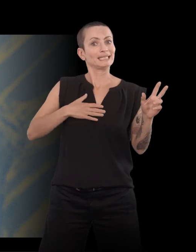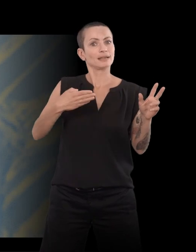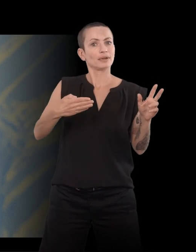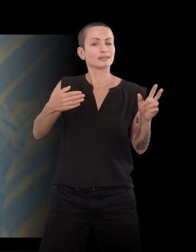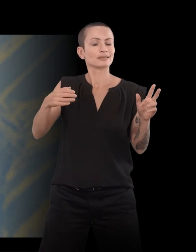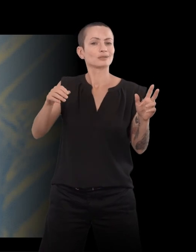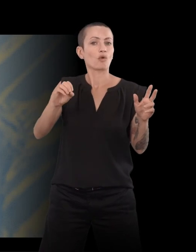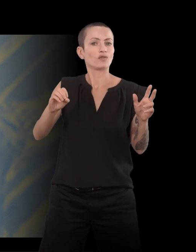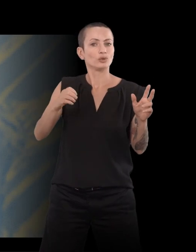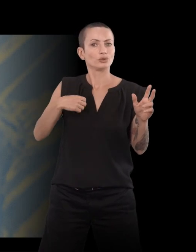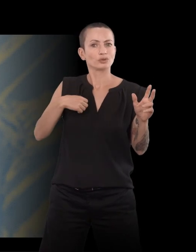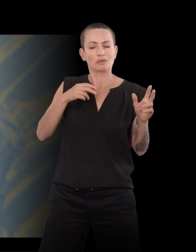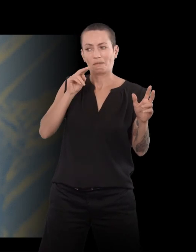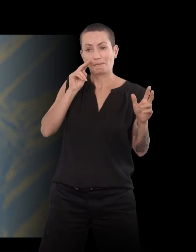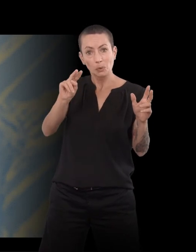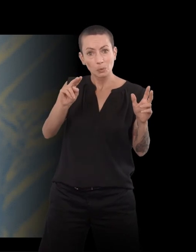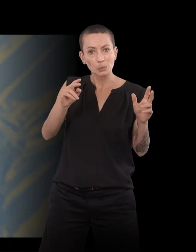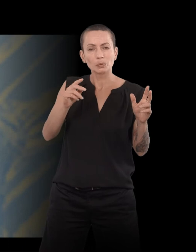aspiré de trois nouvelles de Maupassant,